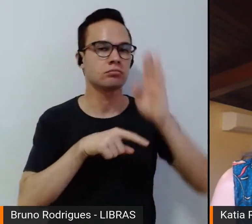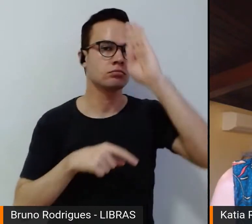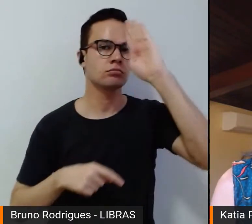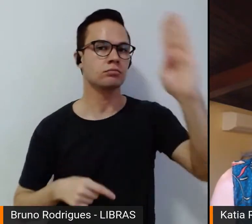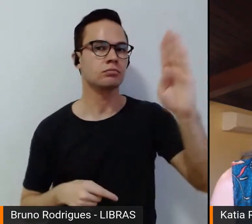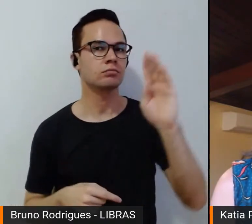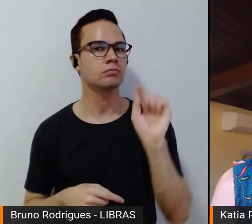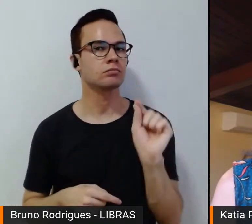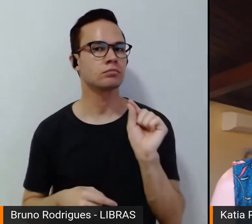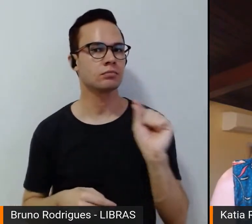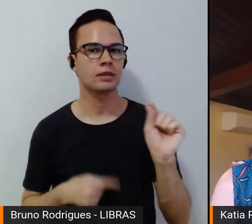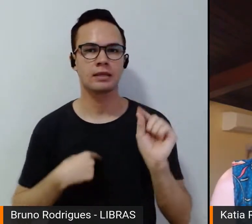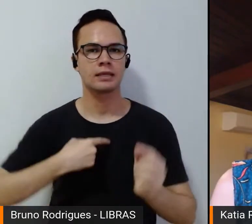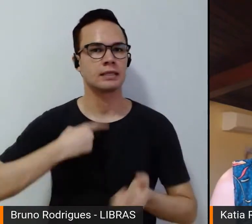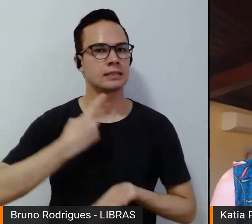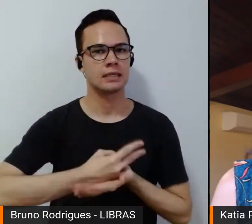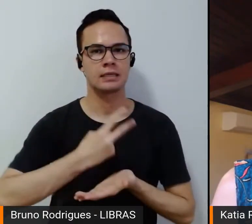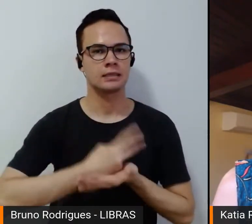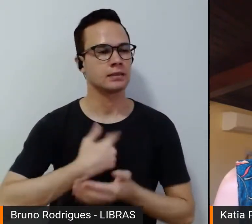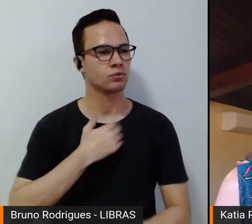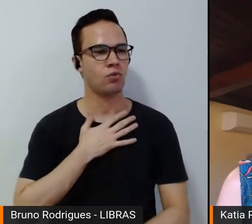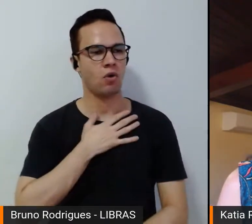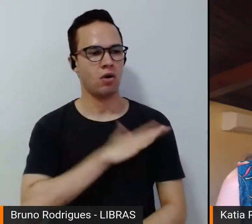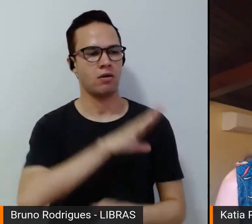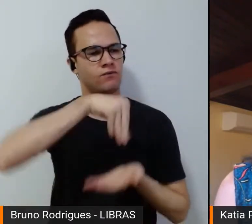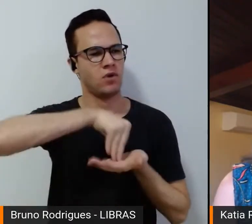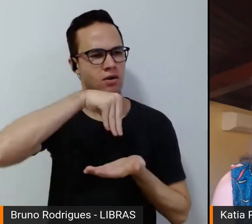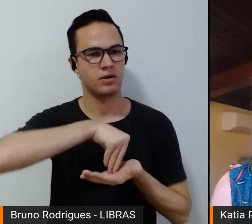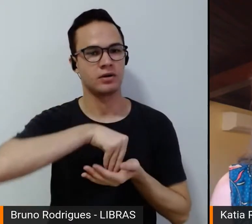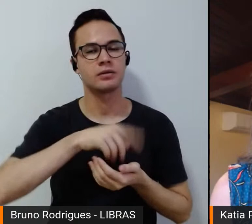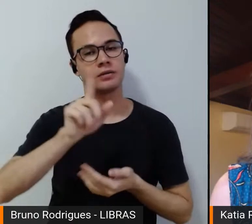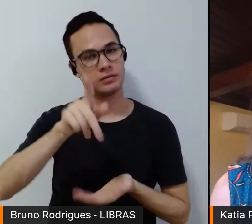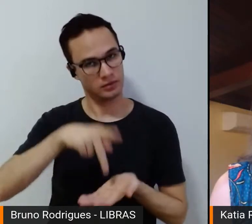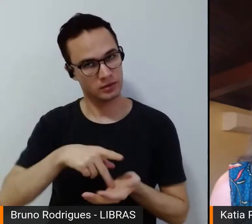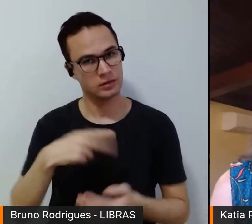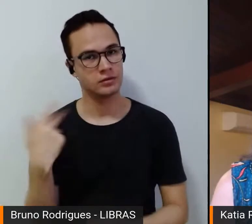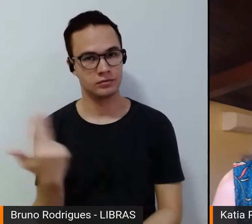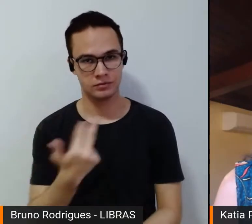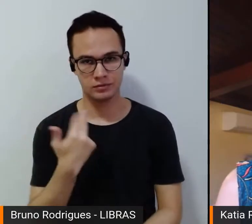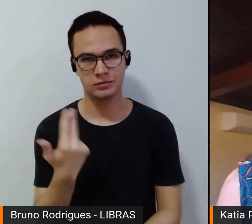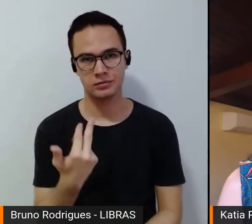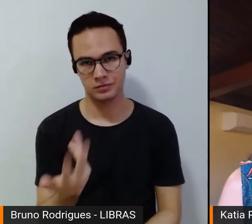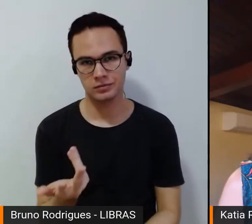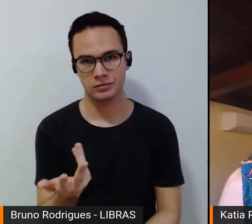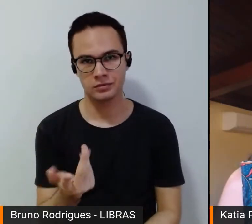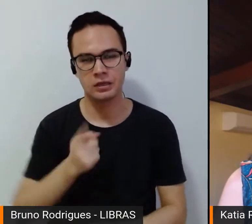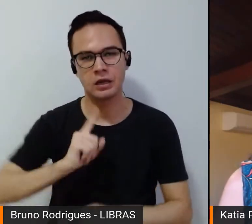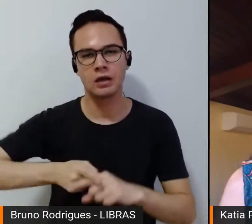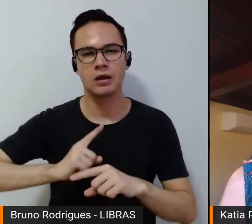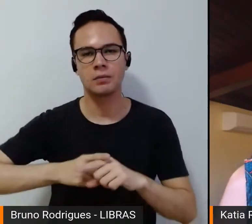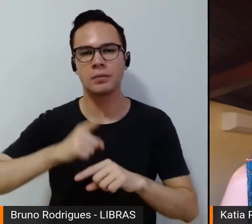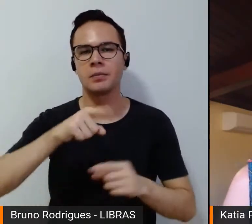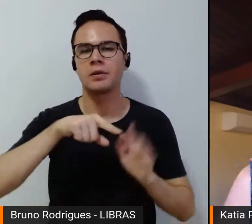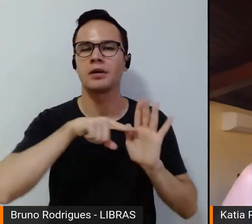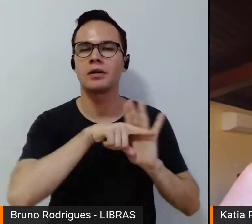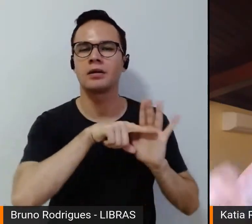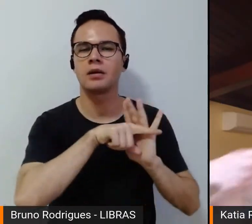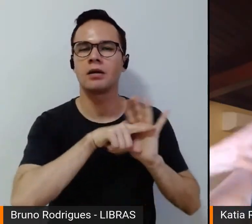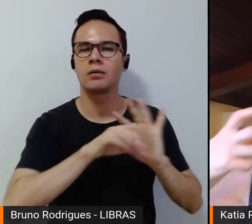eternamente insatisfeito. E nós, pesquisadoras, também temos isso, porque ao final dessa pesquisa